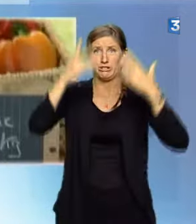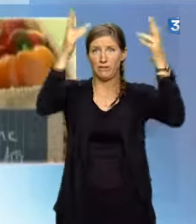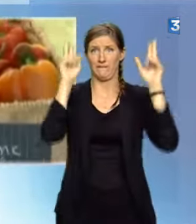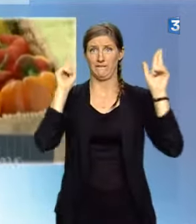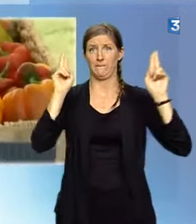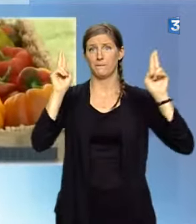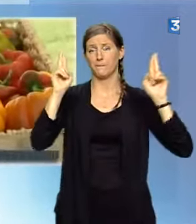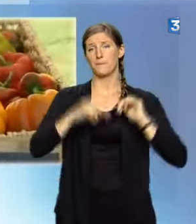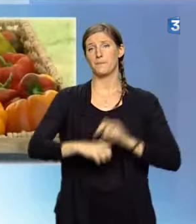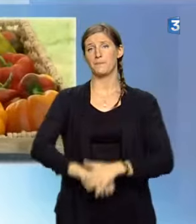plus.